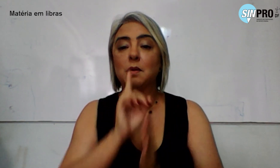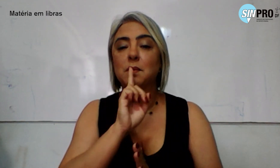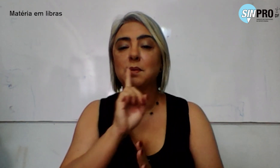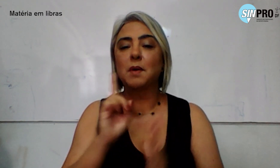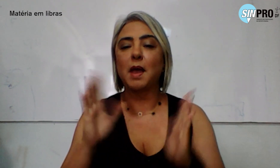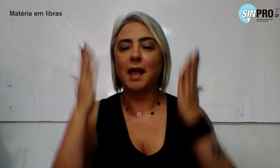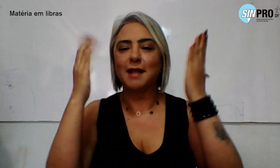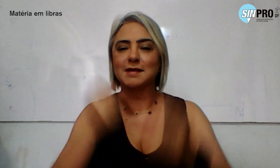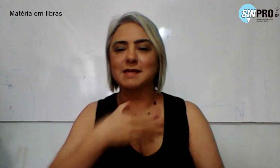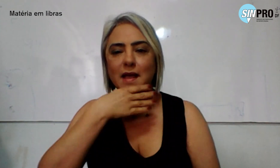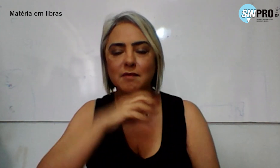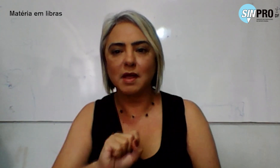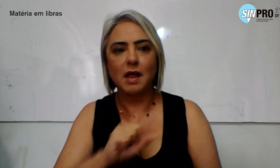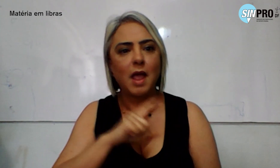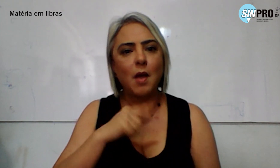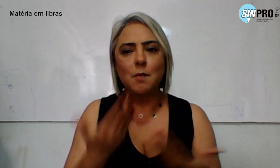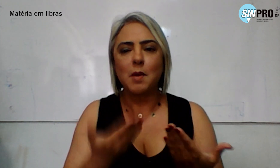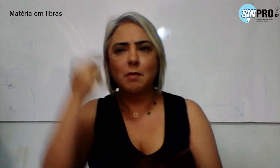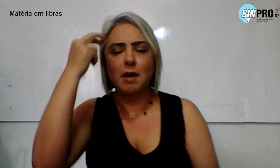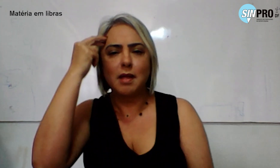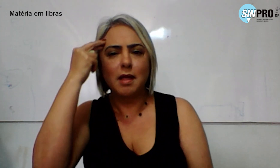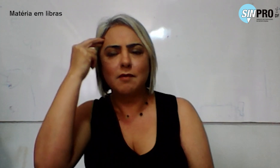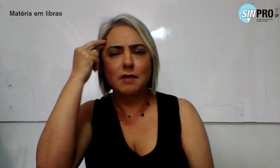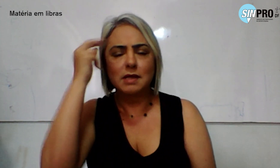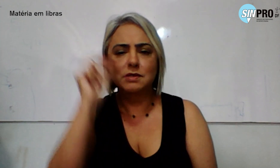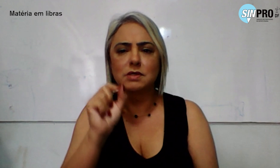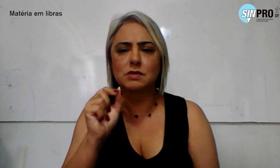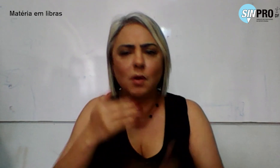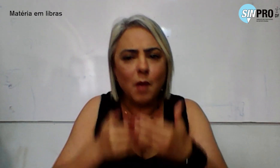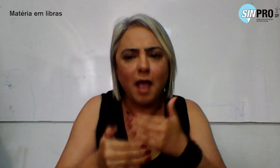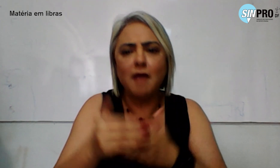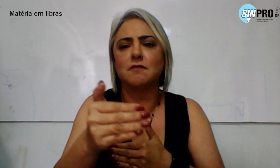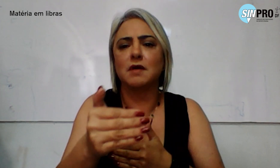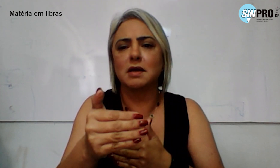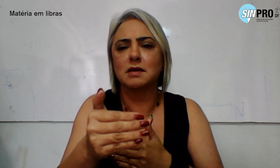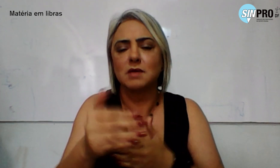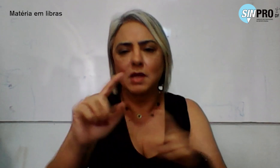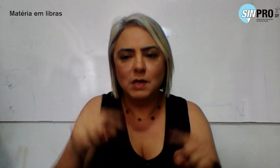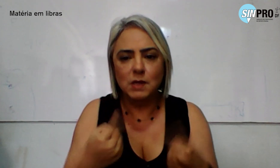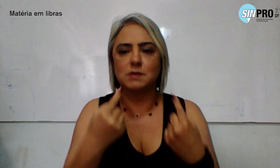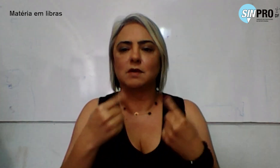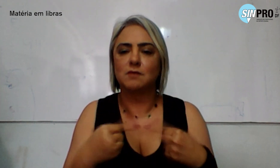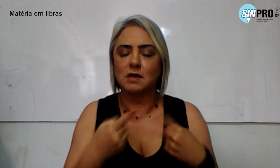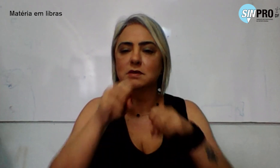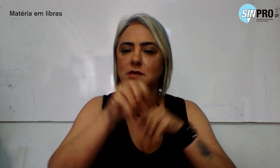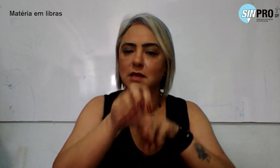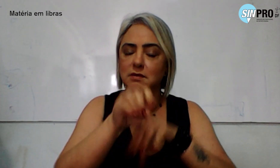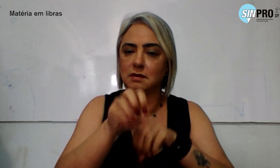serve como um momento para refletir sobre os avanços e desafios da educação na região,